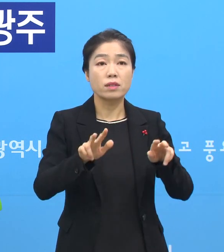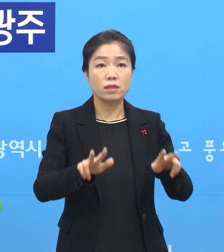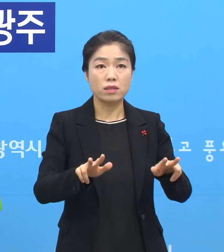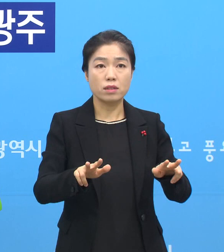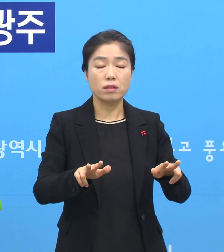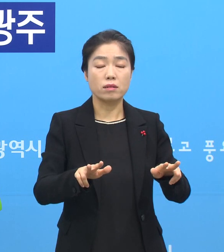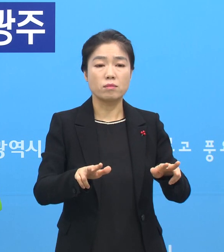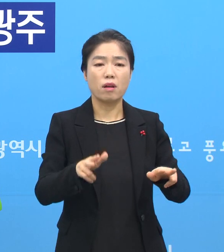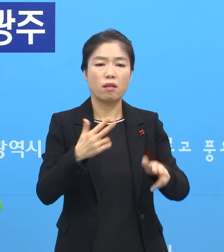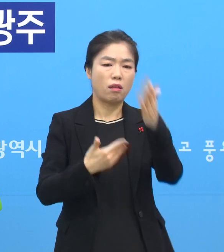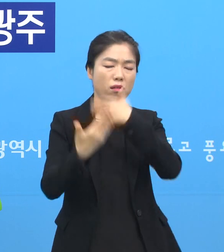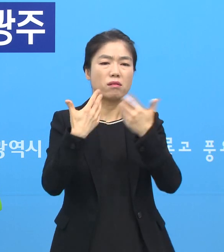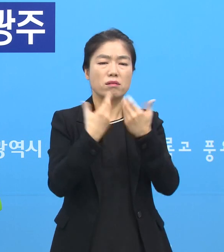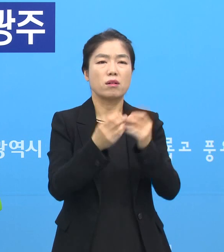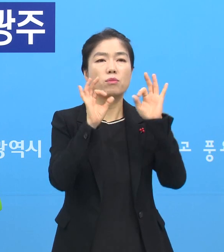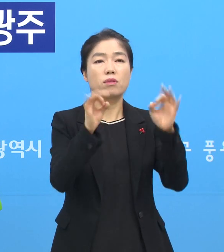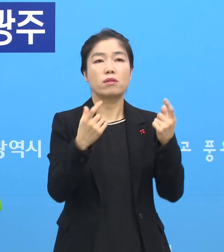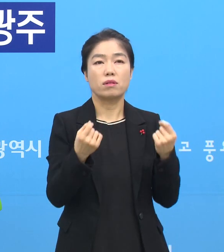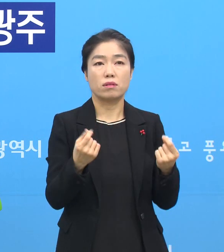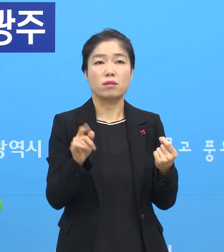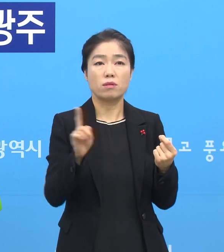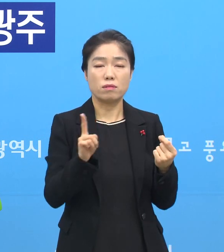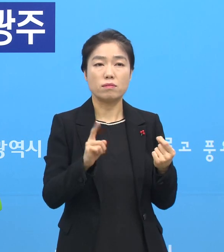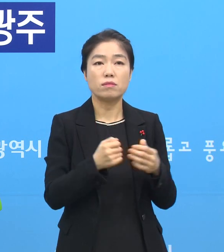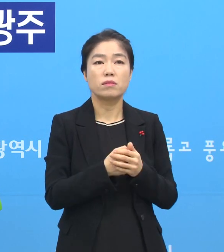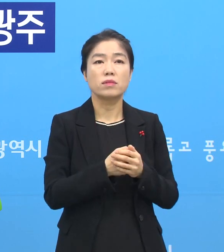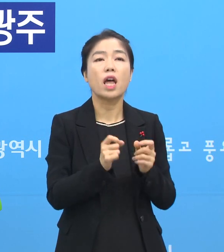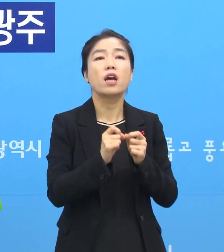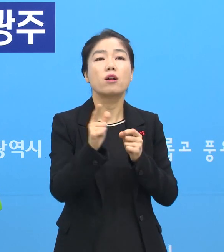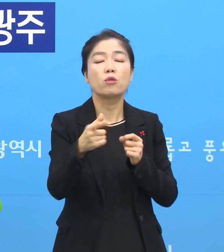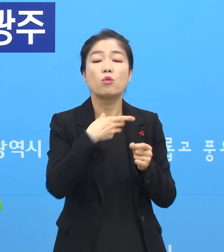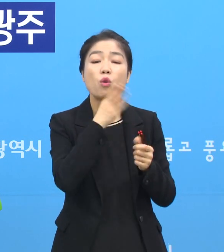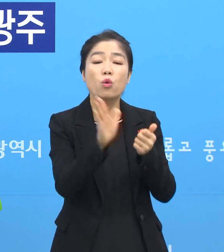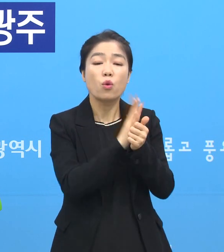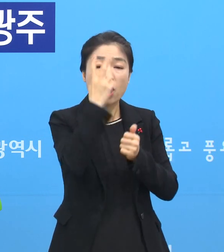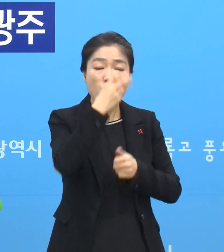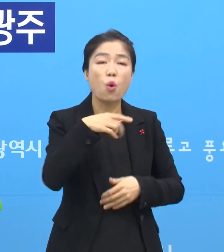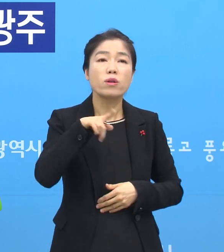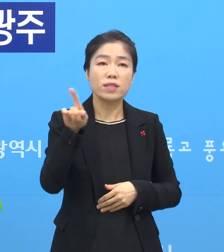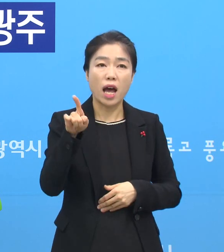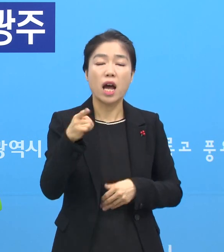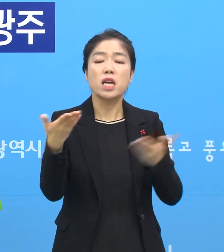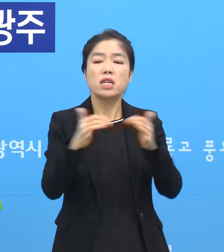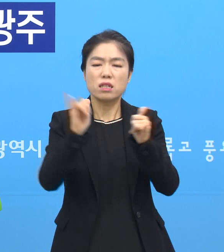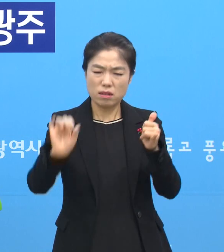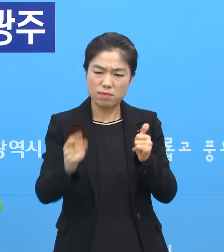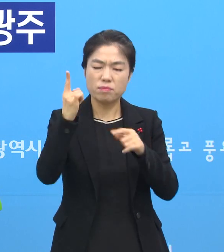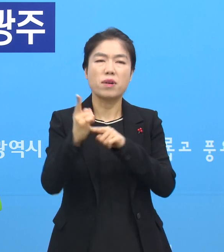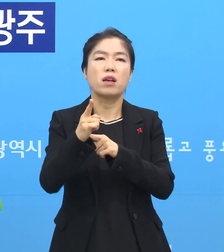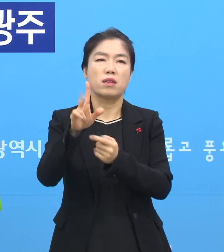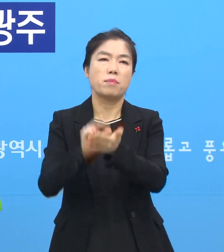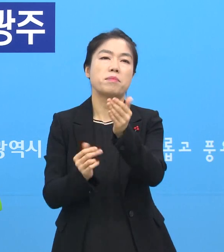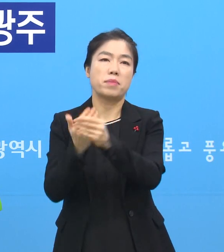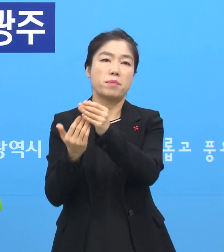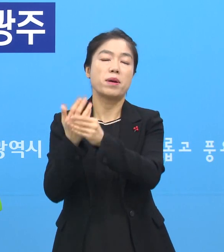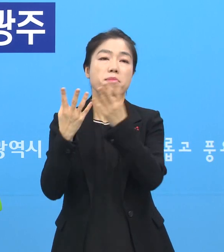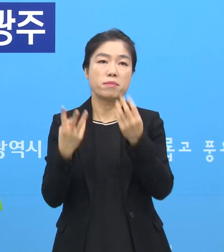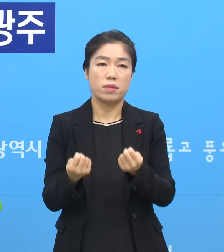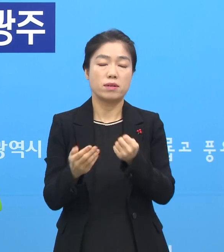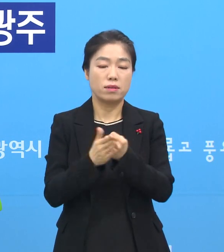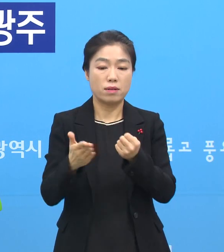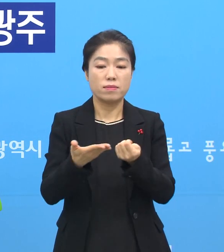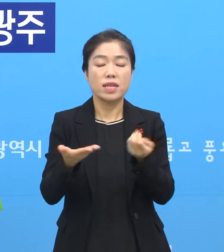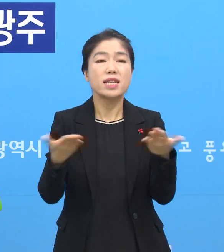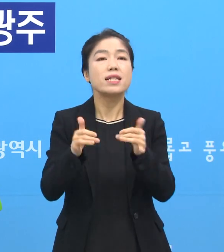그 전에 사례도 보다시피 많은 분들이 요양보호사라든지 직원들로 인해서 문제들이 생깁니다. 그래서